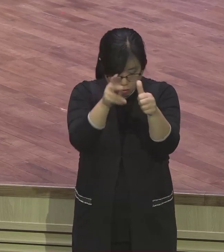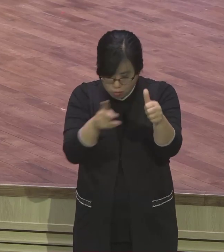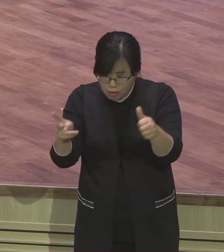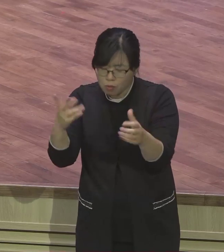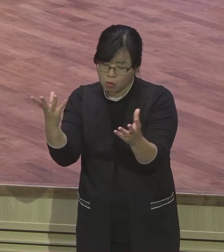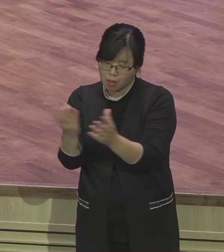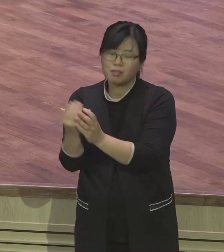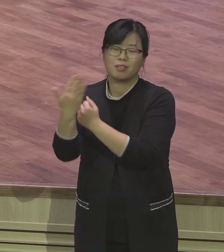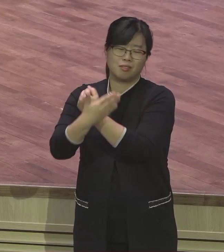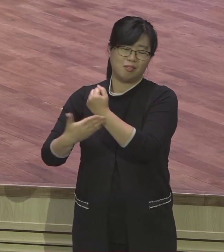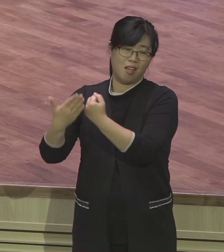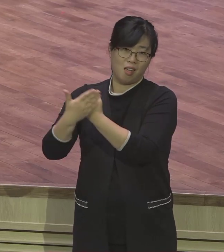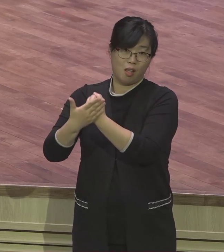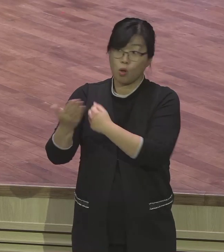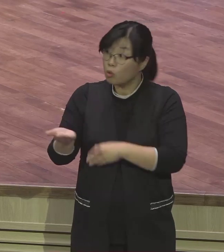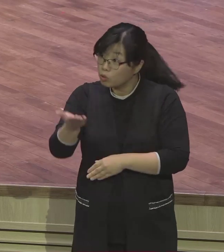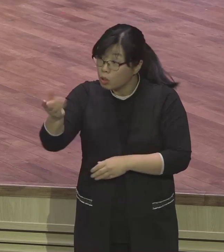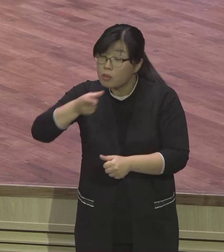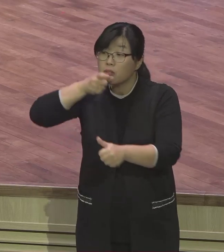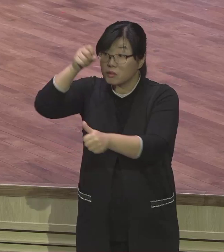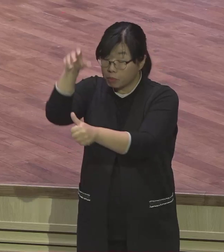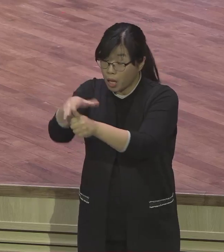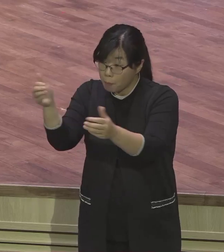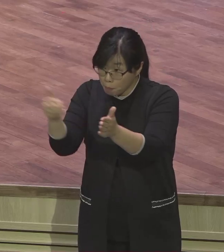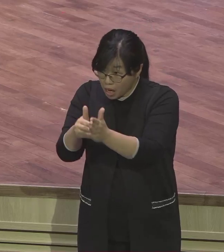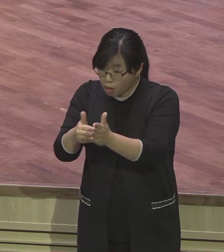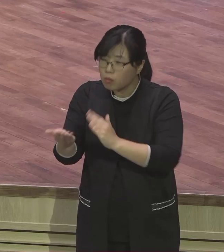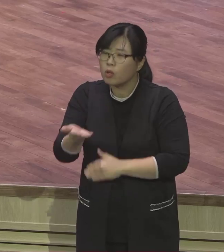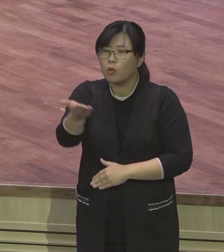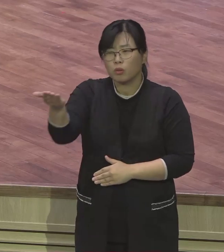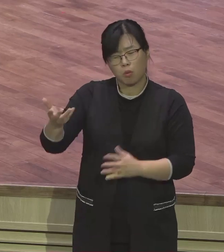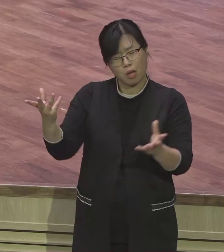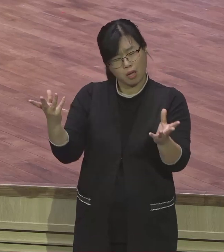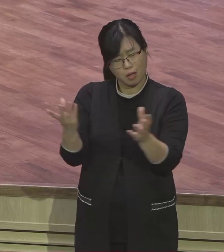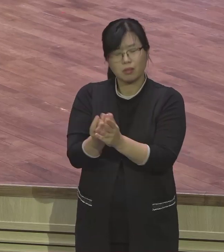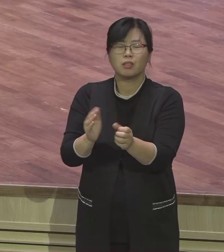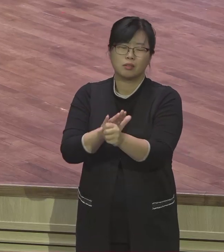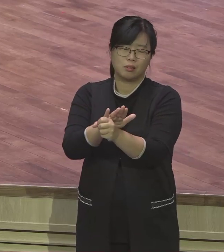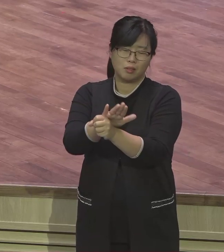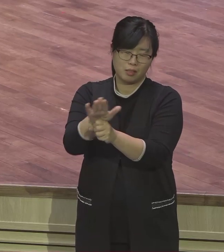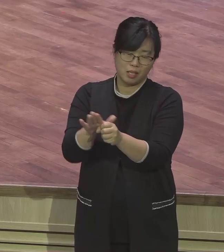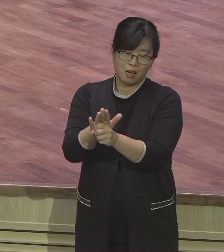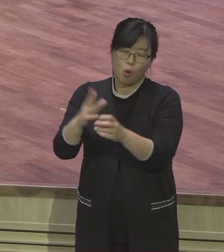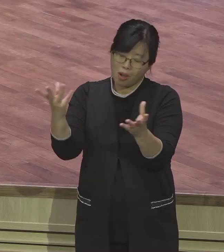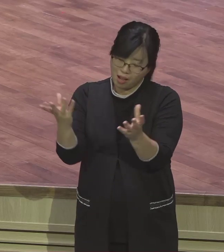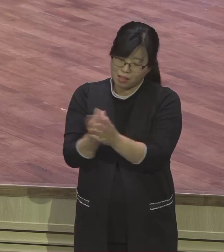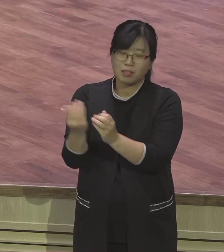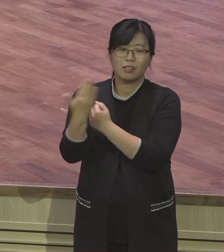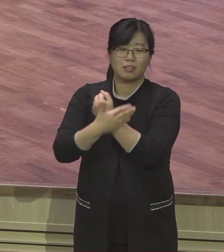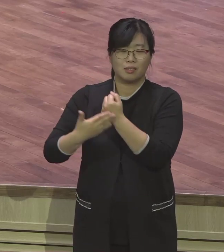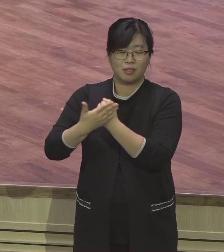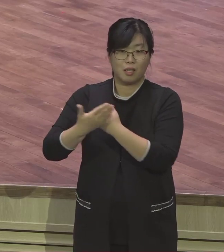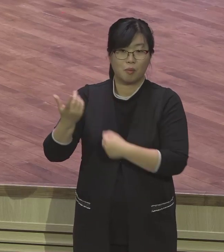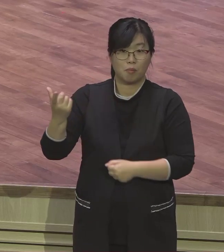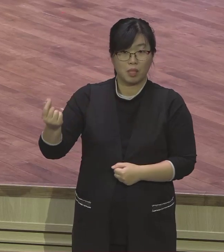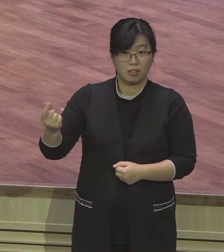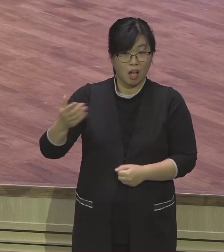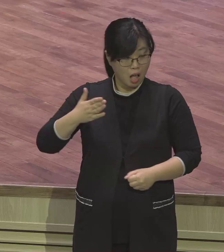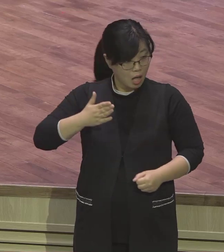정말로 은혜로 구원 받았습니다. 내가 무슨 노력한 것도 없고 내가 성력 읽은 것도 없고 내가 무슨 연구한 것도